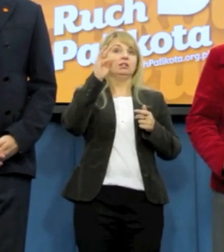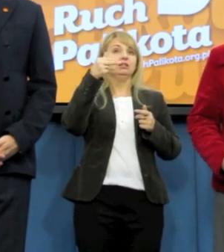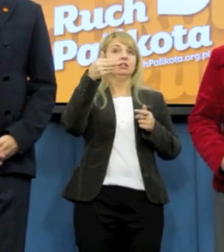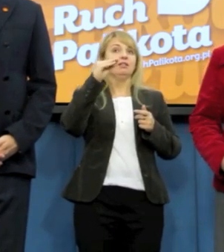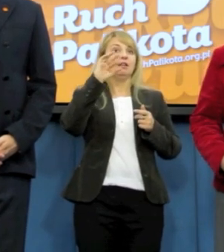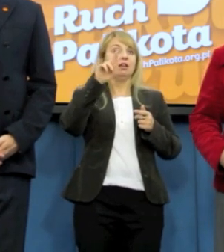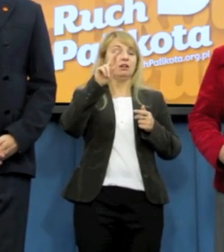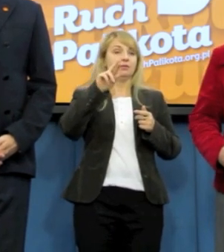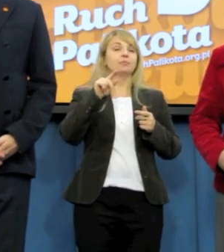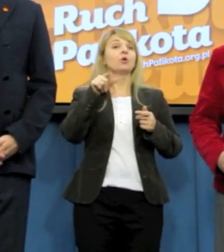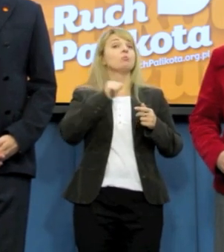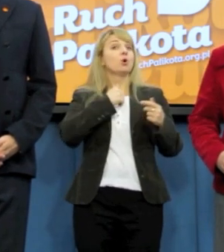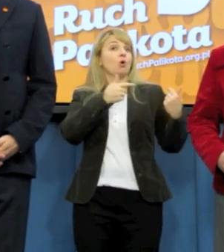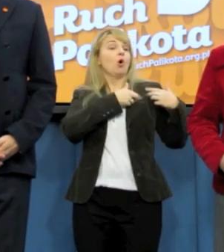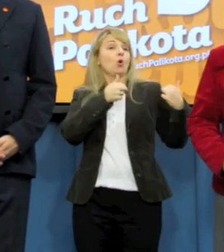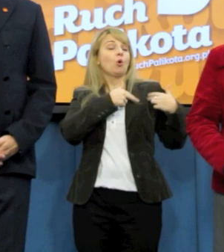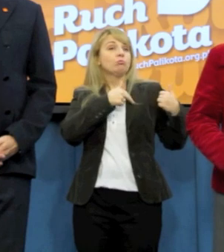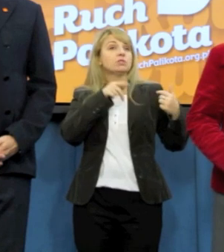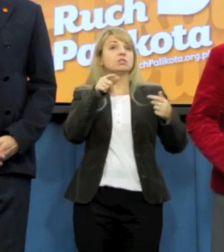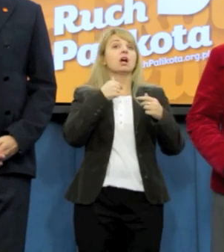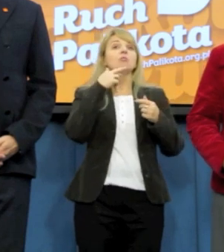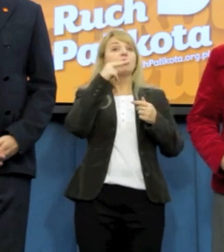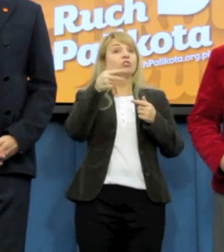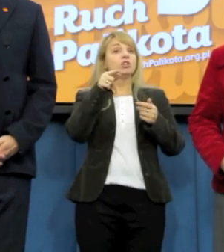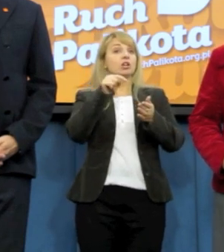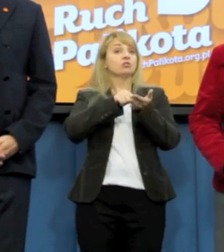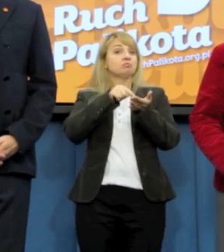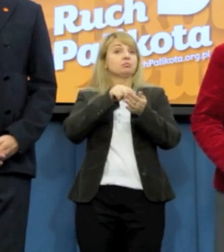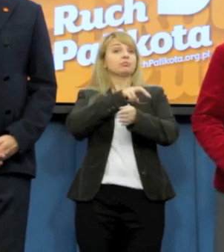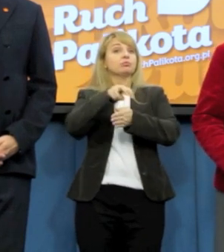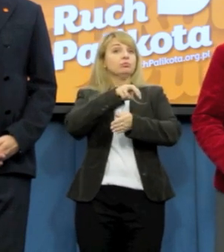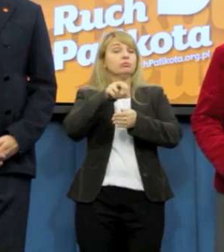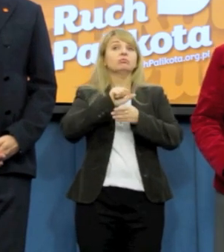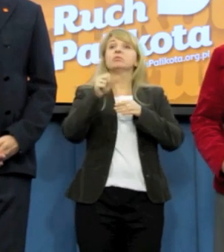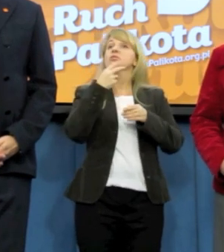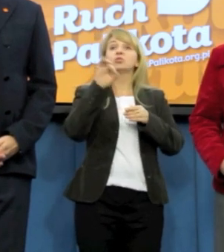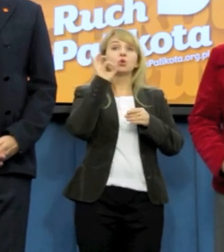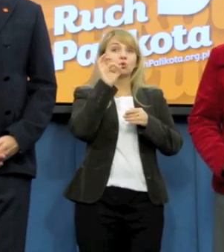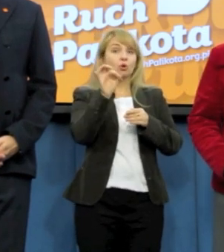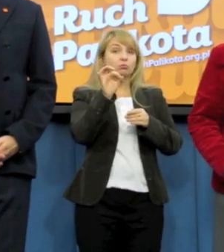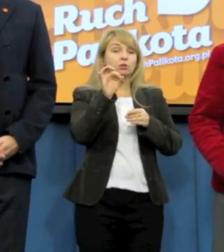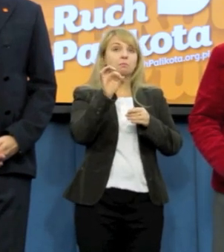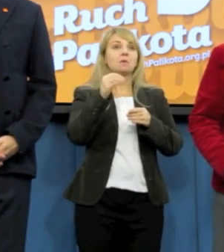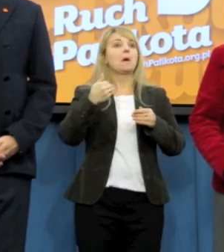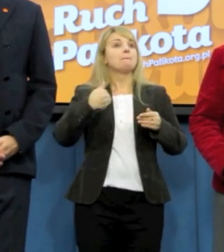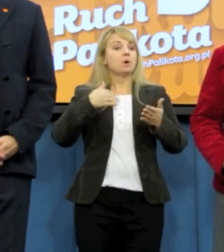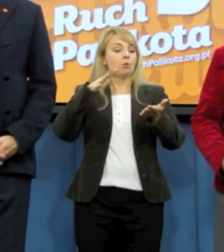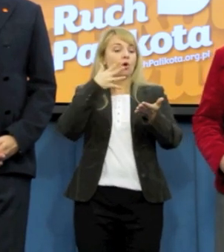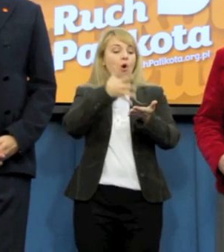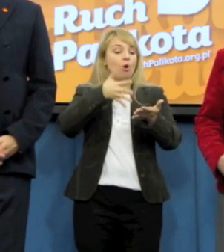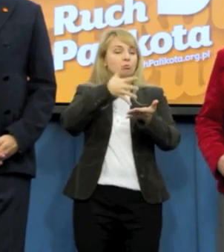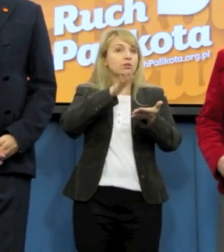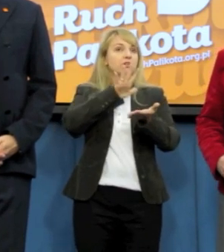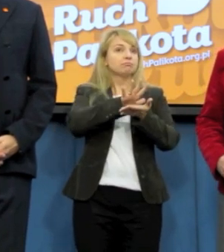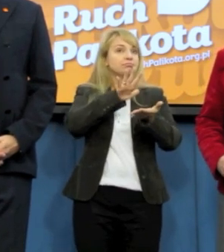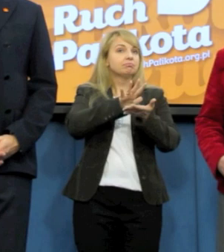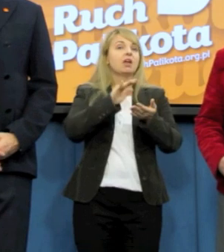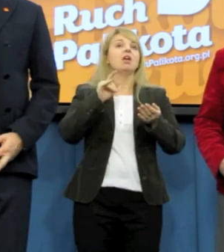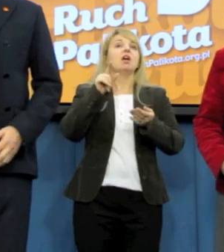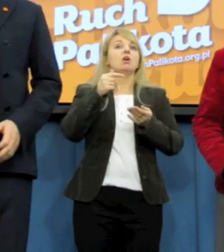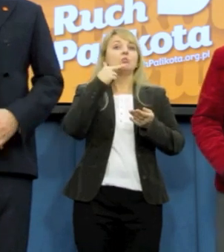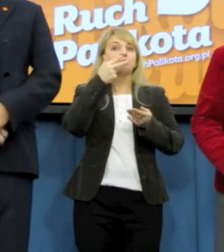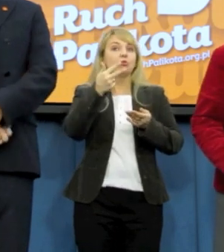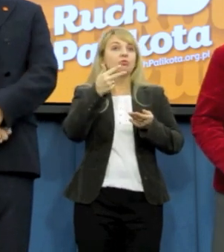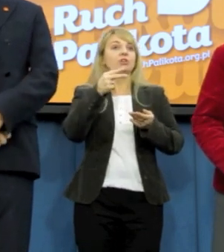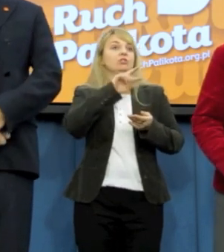uznała te projekty za niedopuszczalne, mimo że były liczne opinie konstytucjonalistów co do